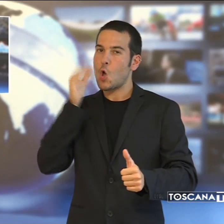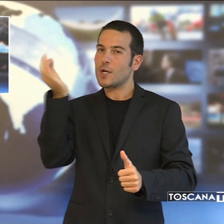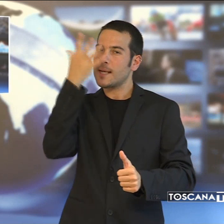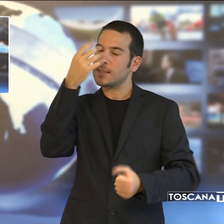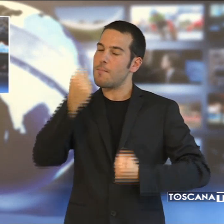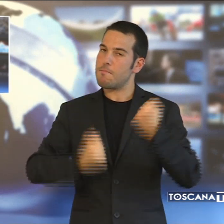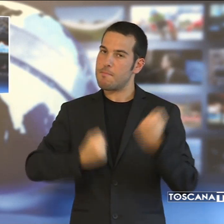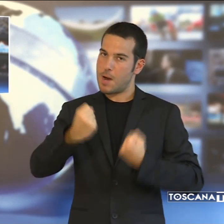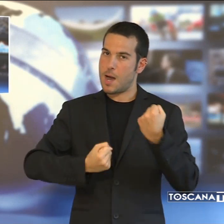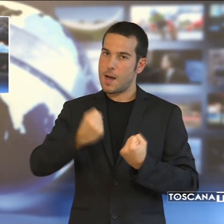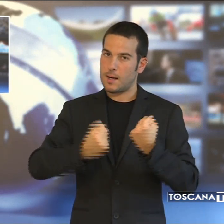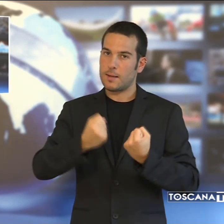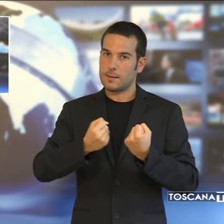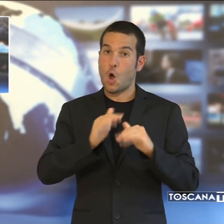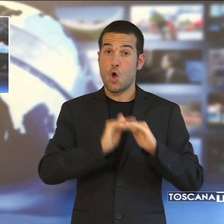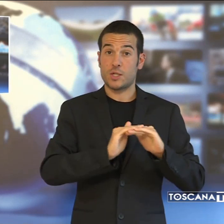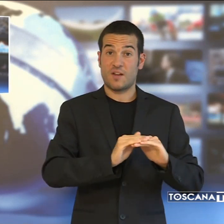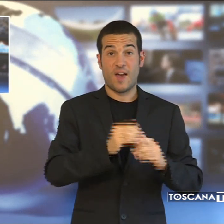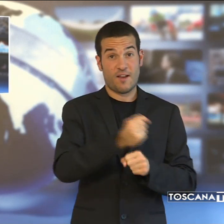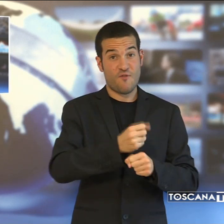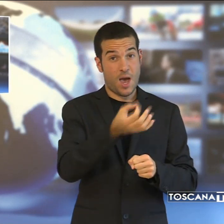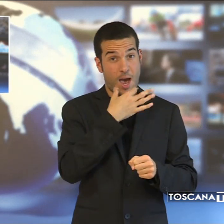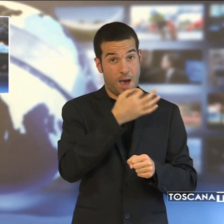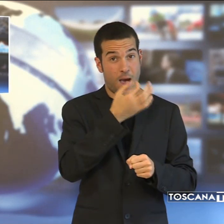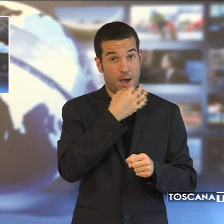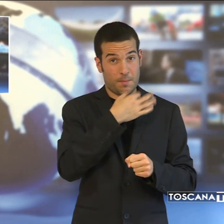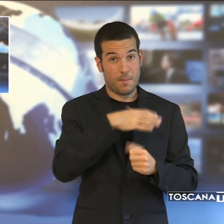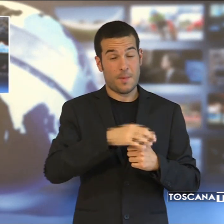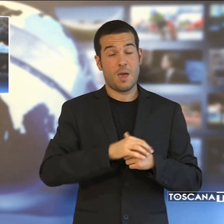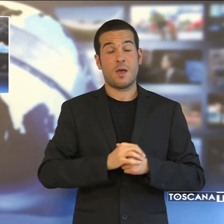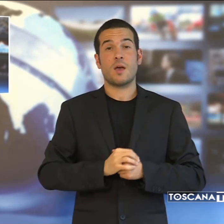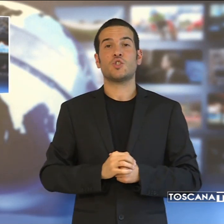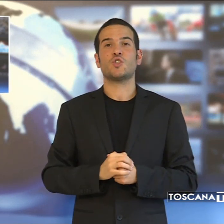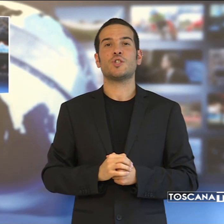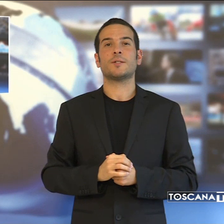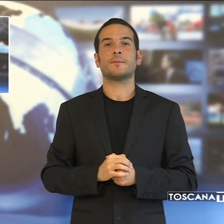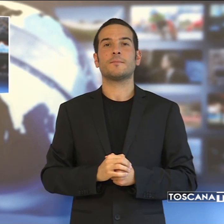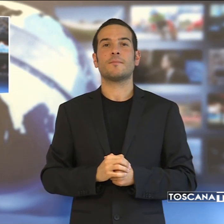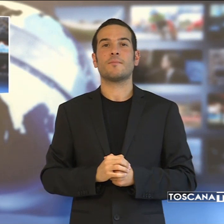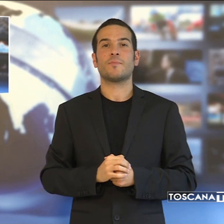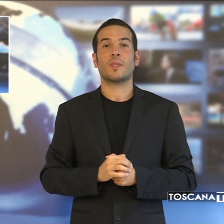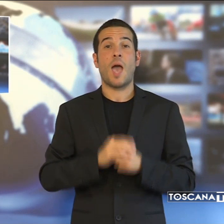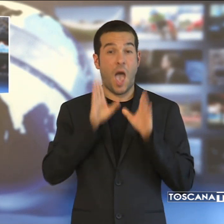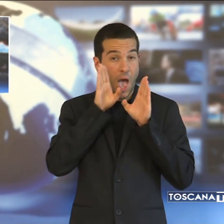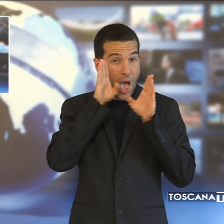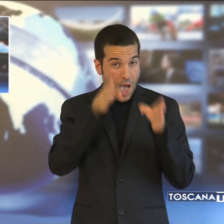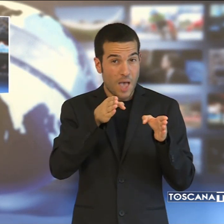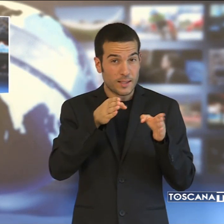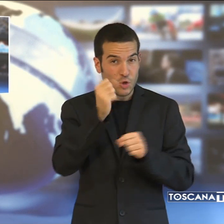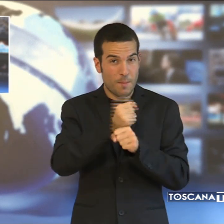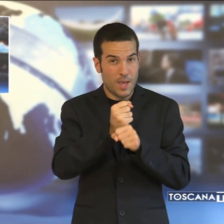conservare correttamente i farmaci, sorvegliare e avere precauzioni per le persone a rischio.